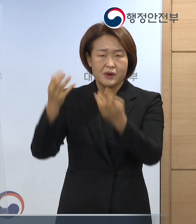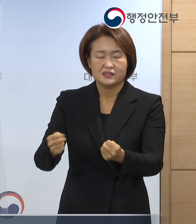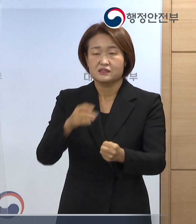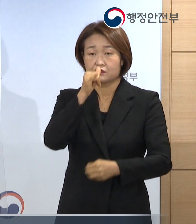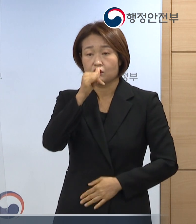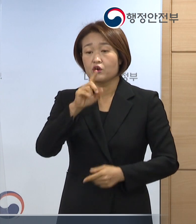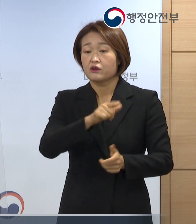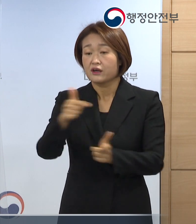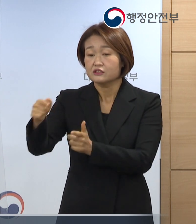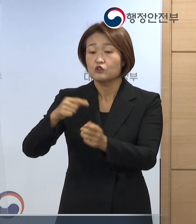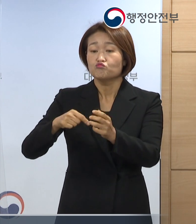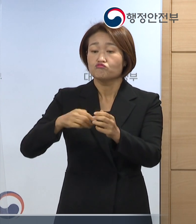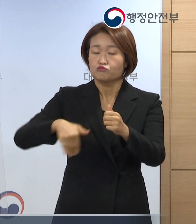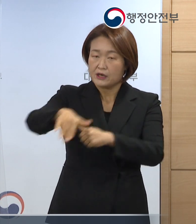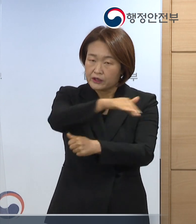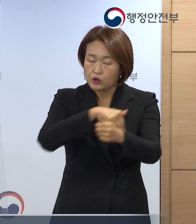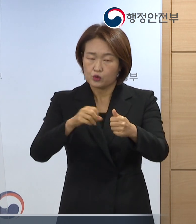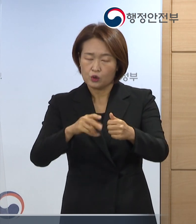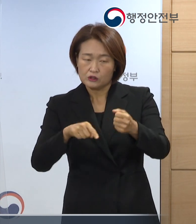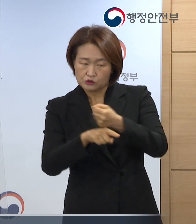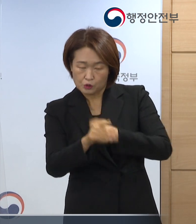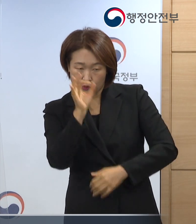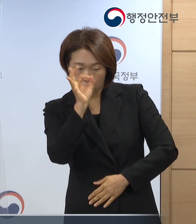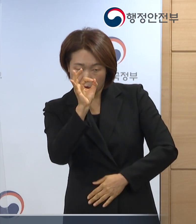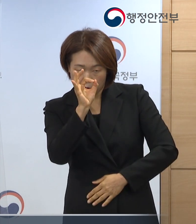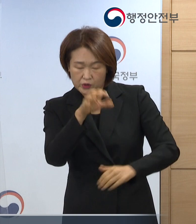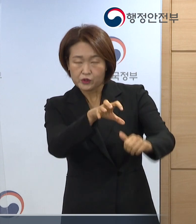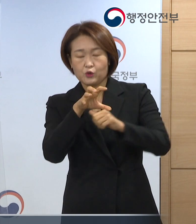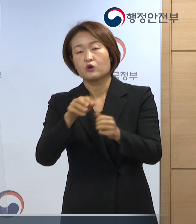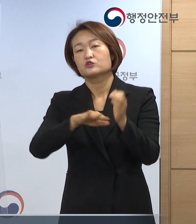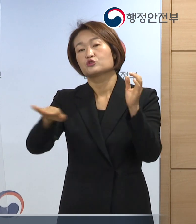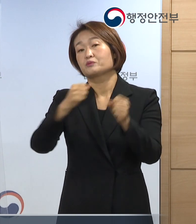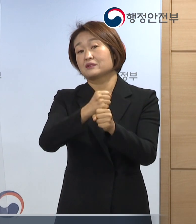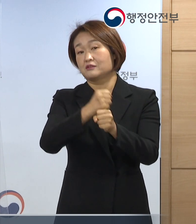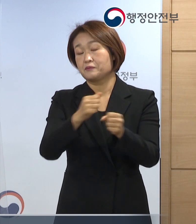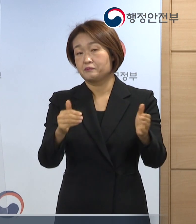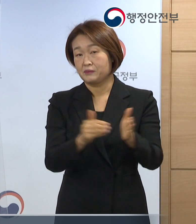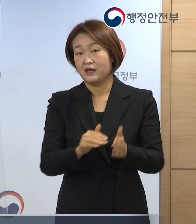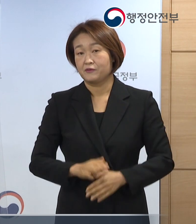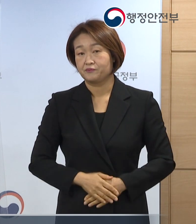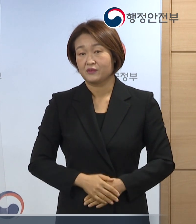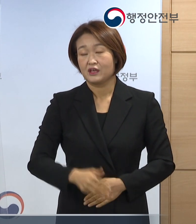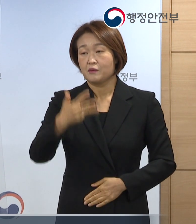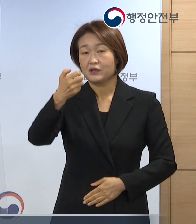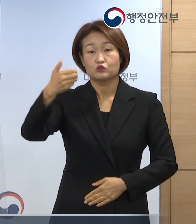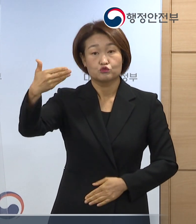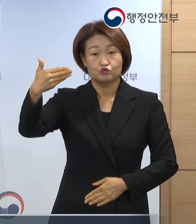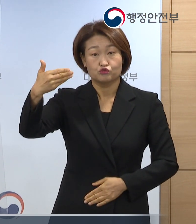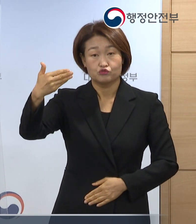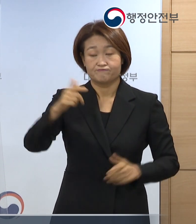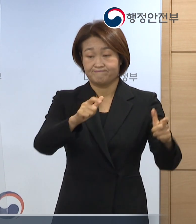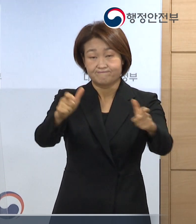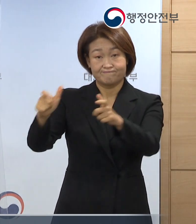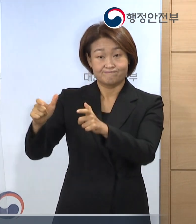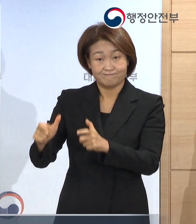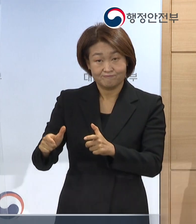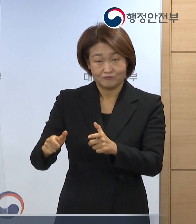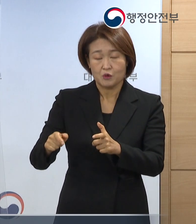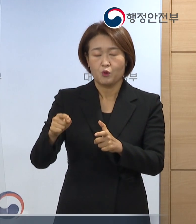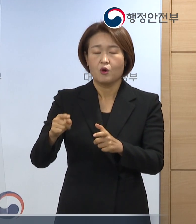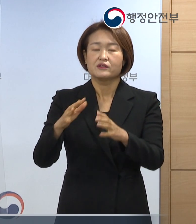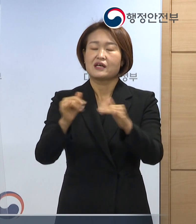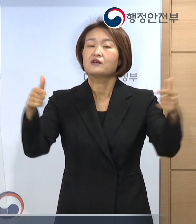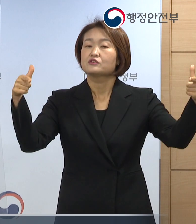고려하여 설계되었으며 본 지수를 활용하여 총 89개 자치단체를 인구